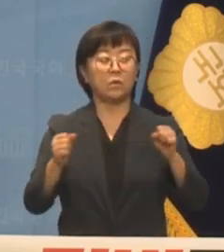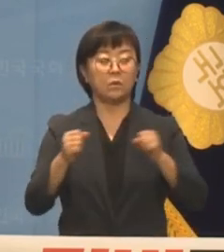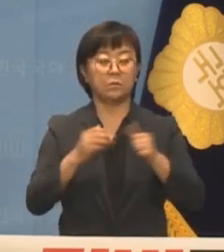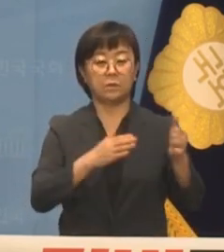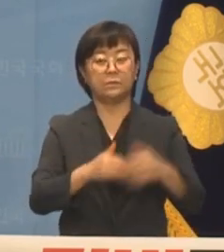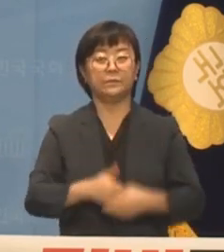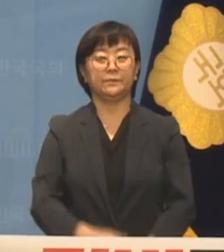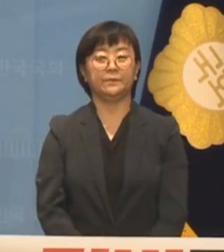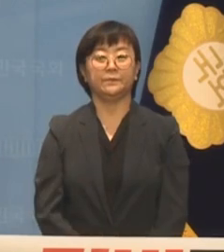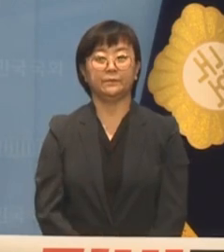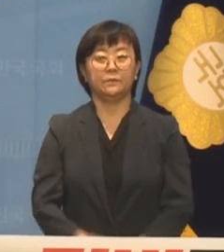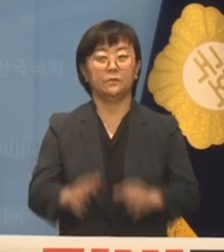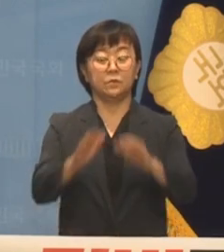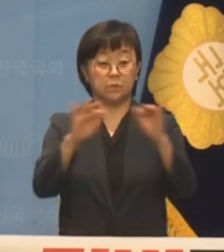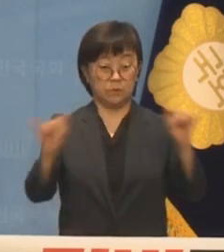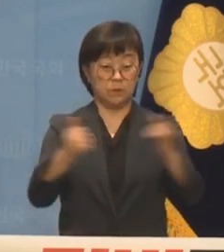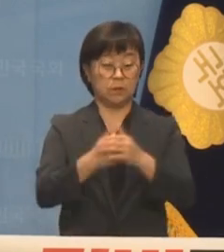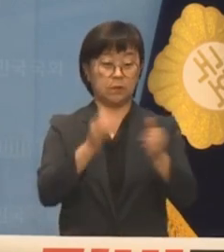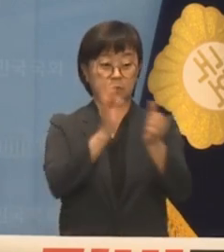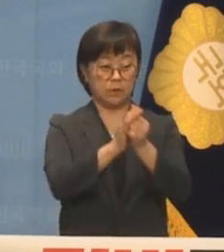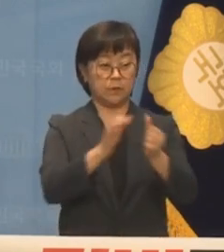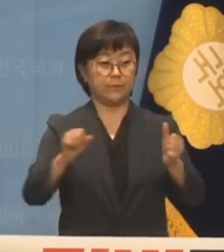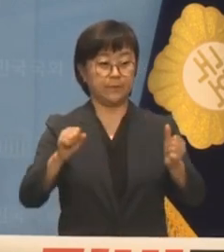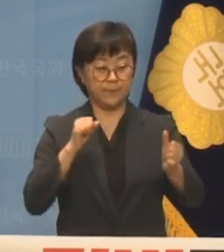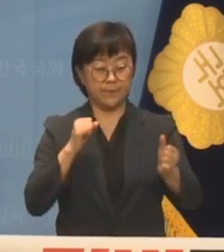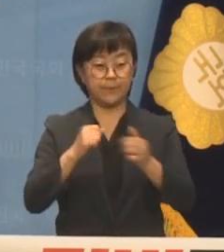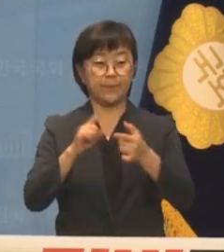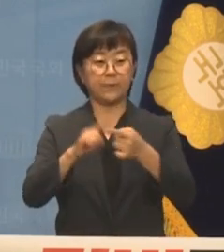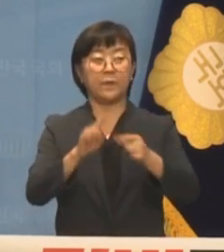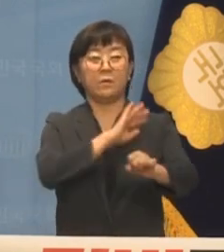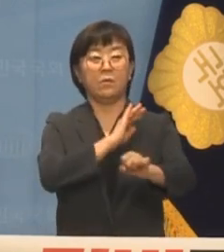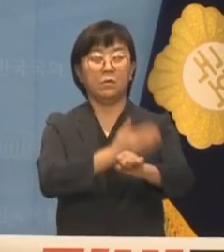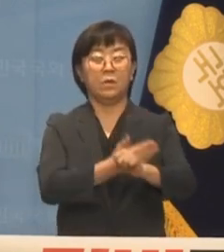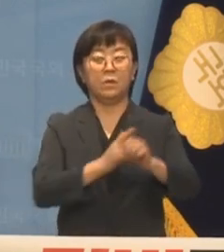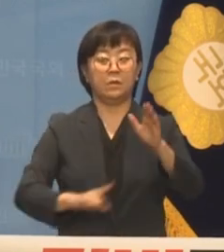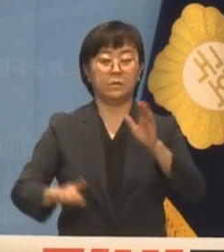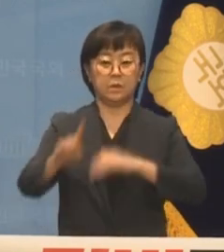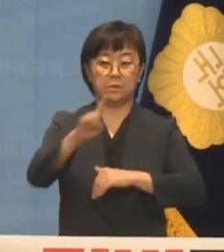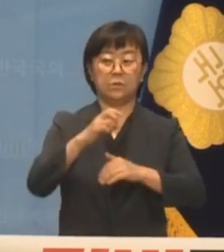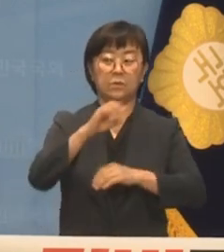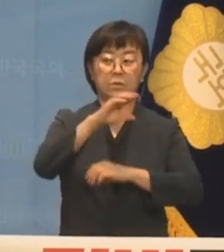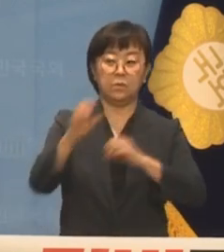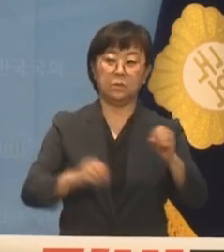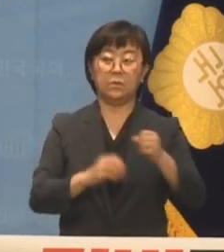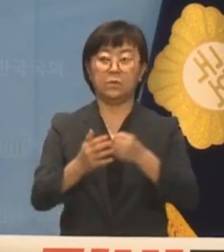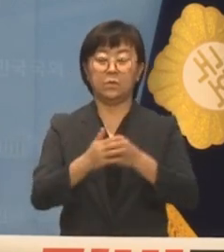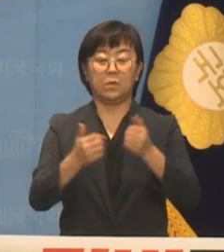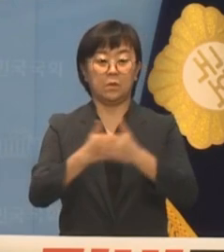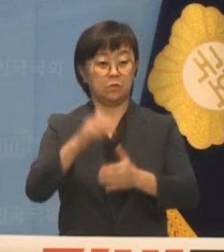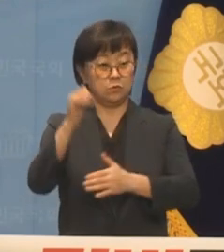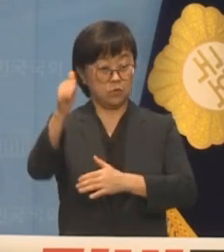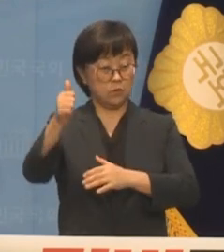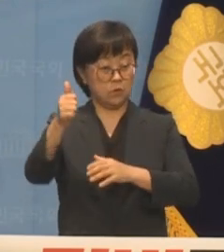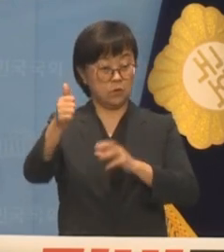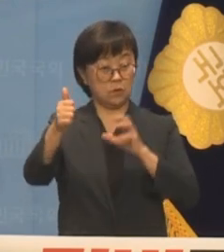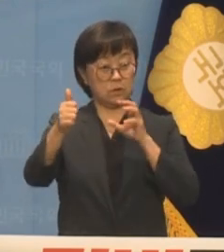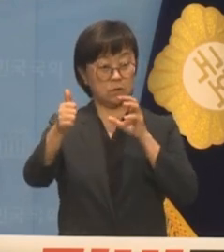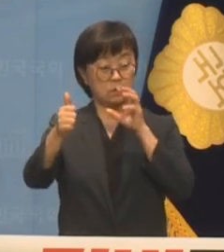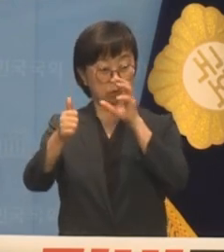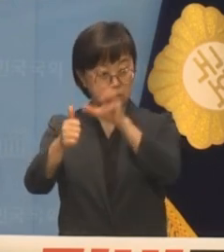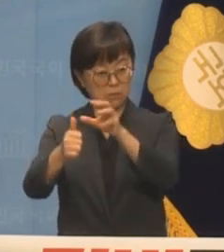국민들이 부여한 힘과 권력을 앞세워서 오히려 주인을 급박하는